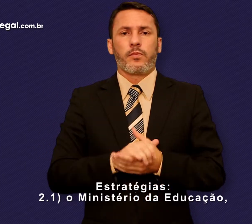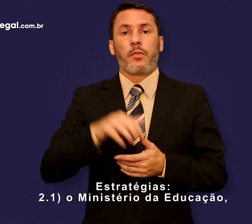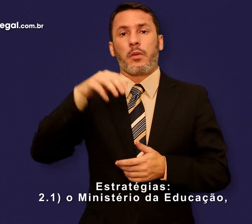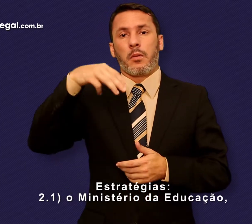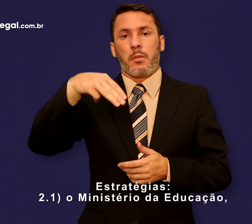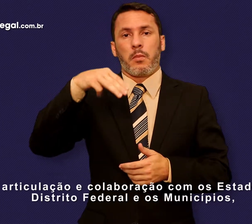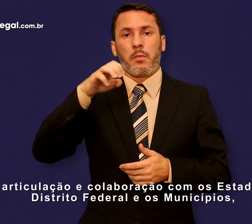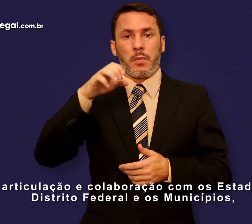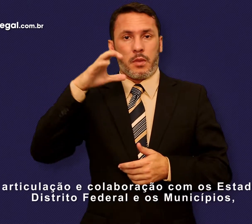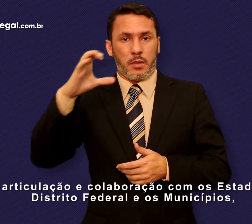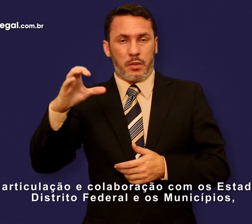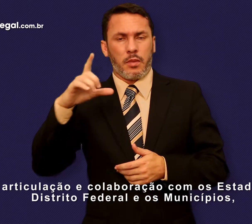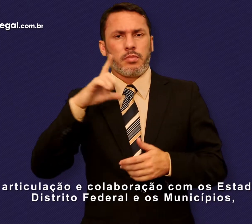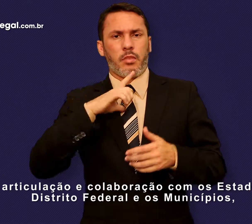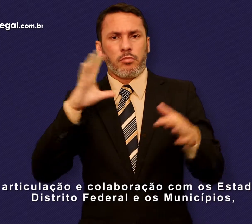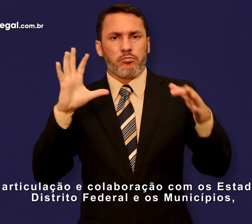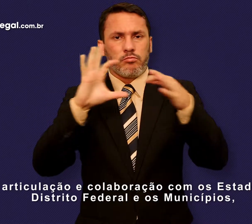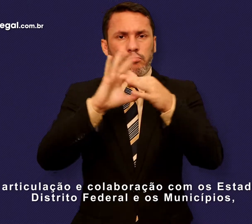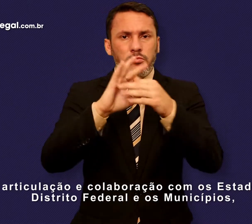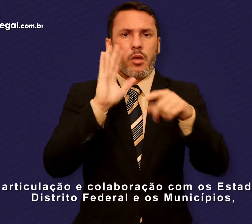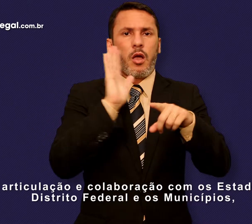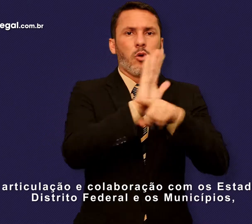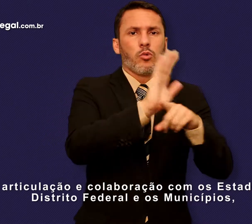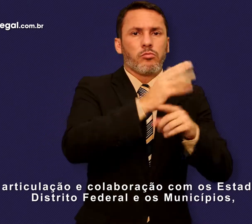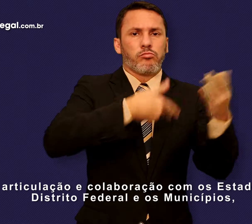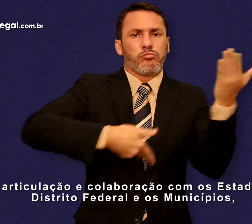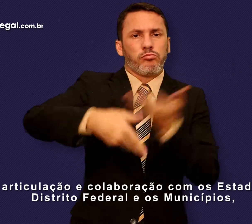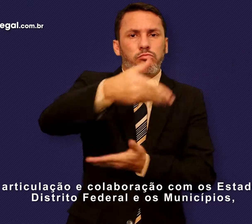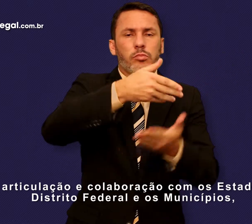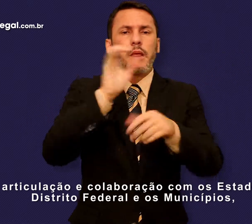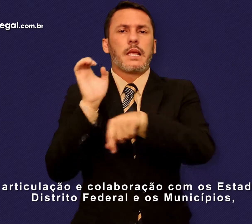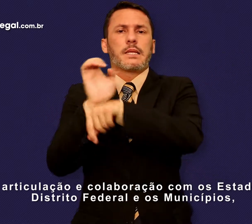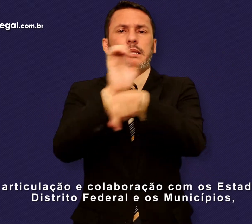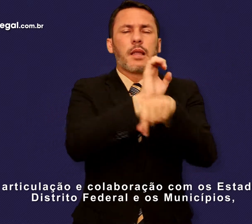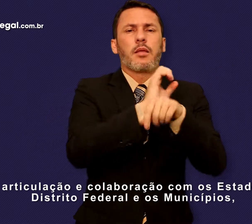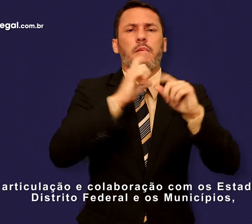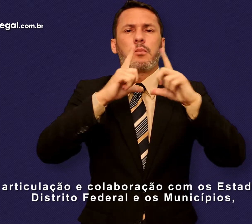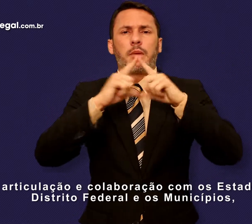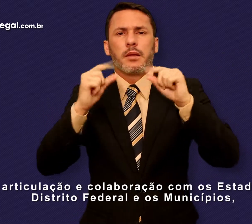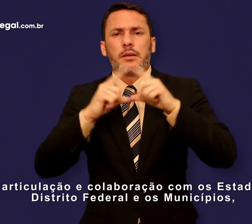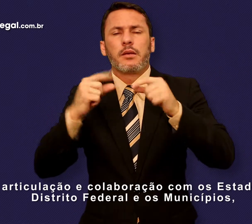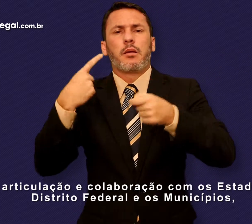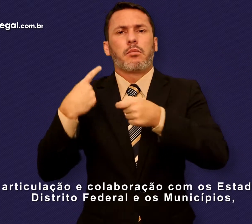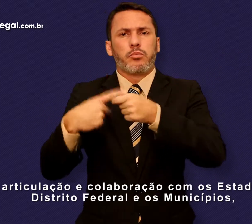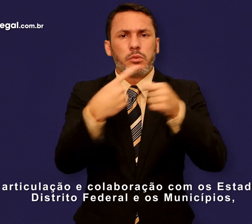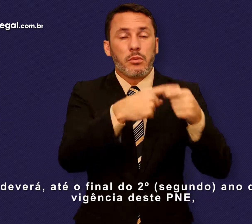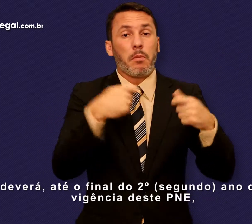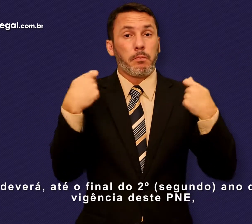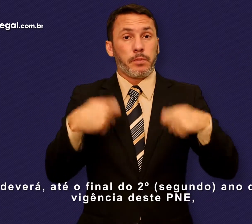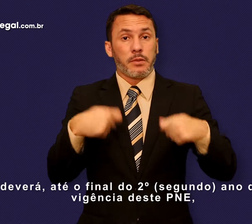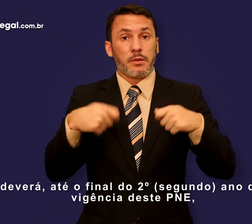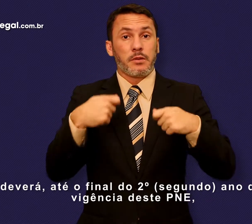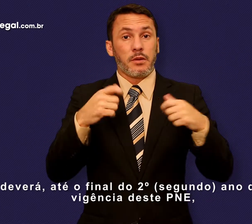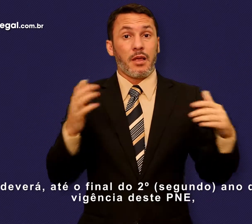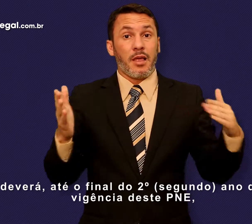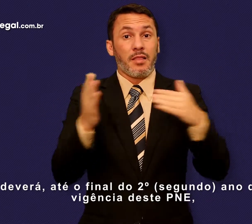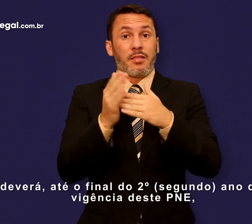Educação, em articulação e colaboração com os Estados, o Distrito Federal e os Municípios deverá, até o final do